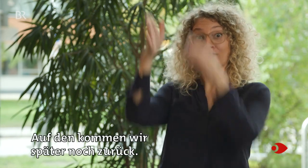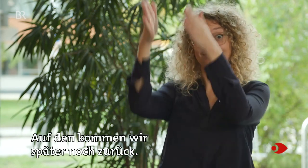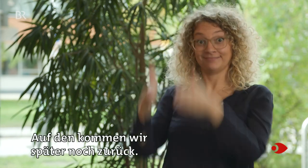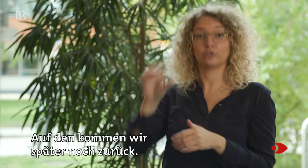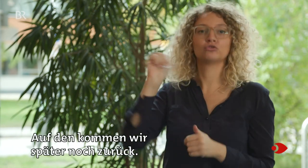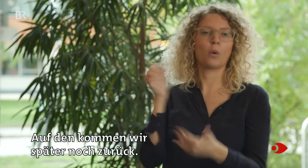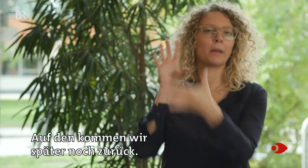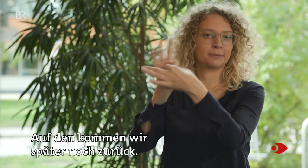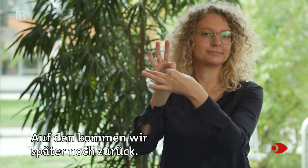den kommen wir später noch zurück.